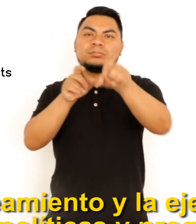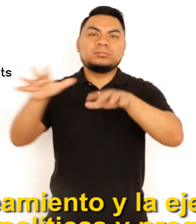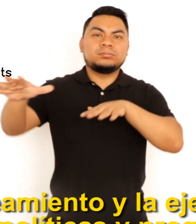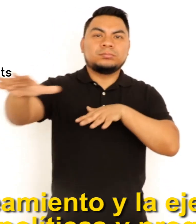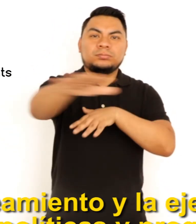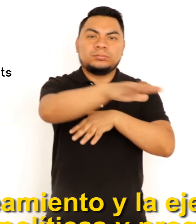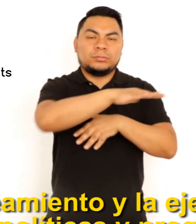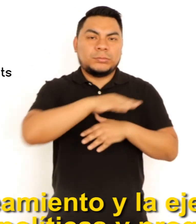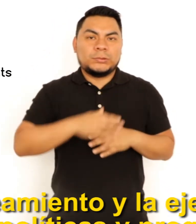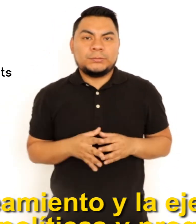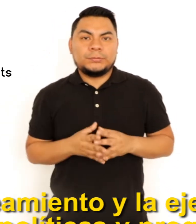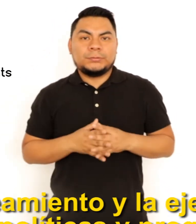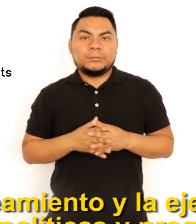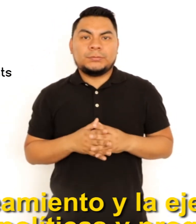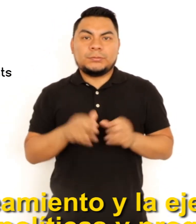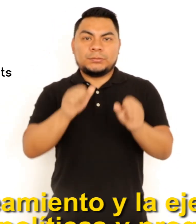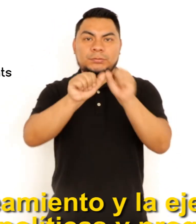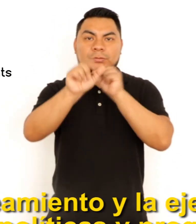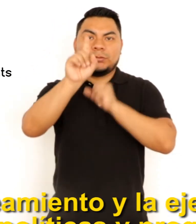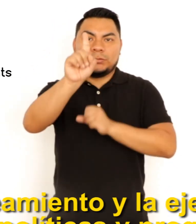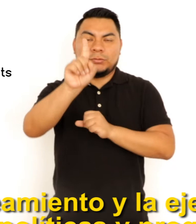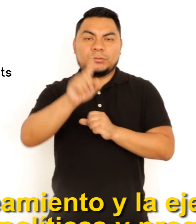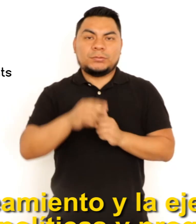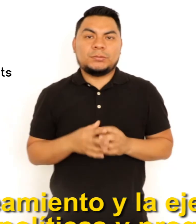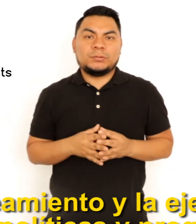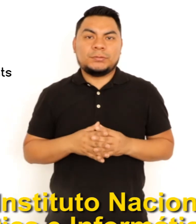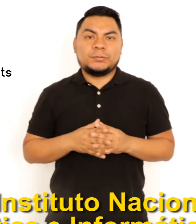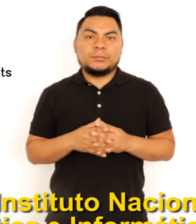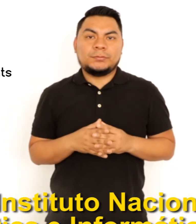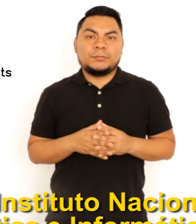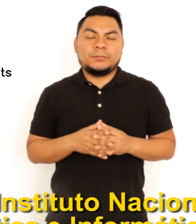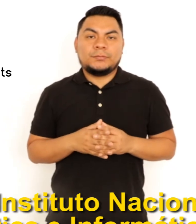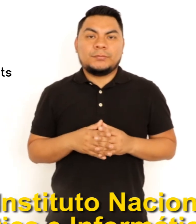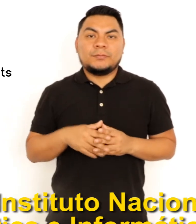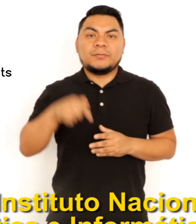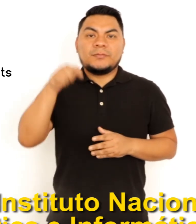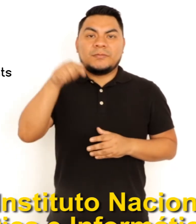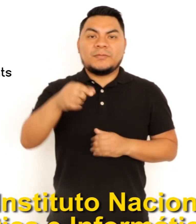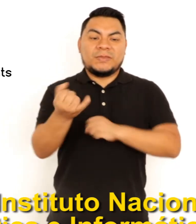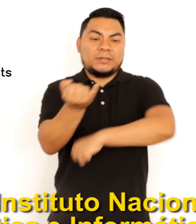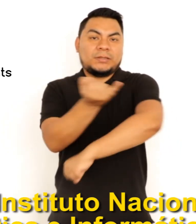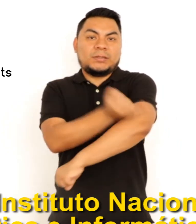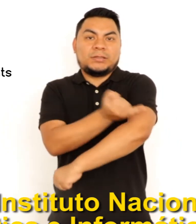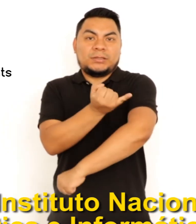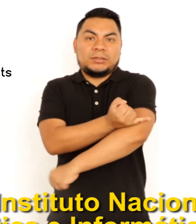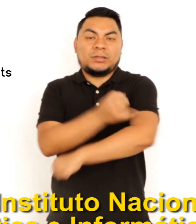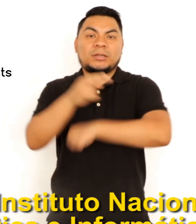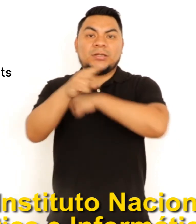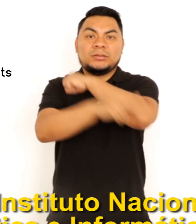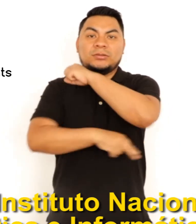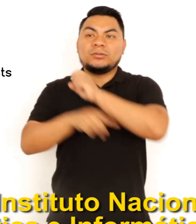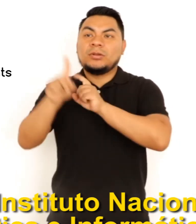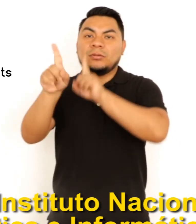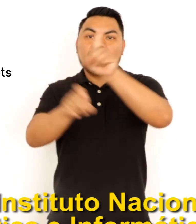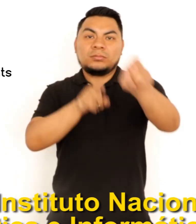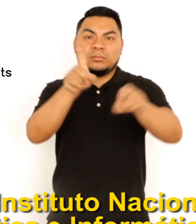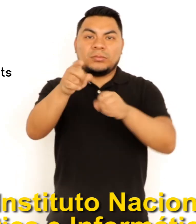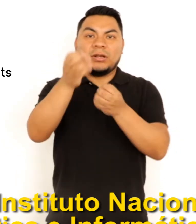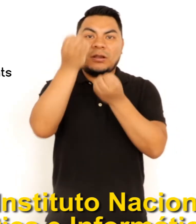sus políticas y programas. 2. El Instituto Nacional de Estadística